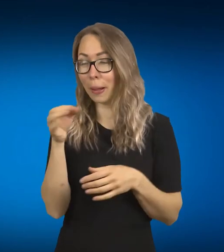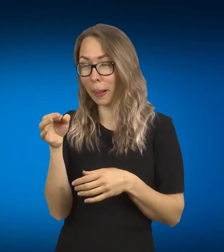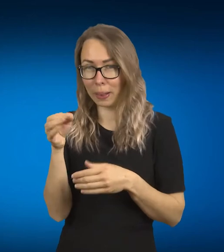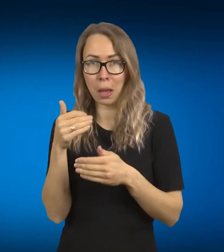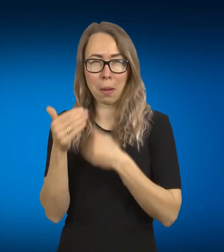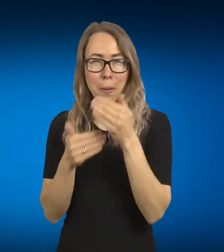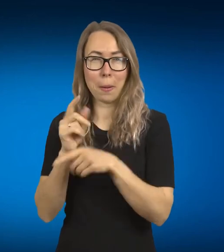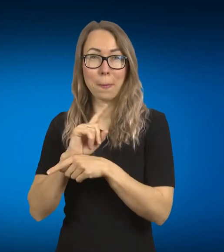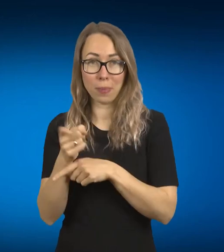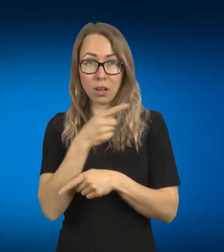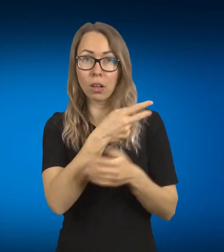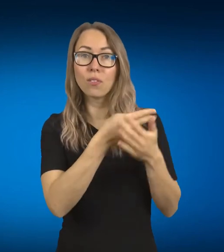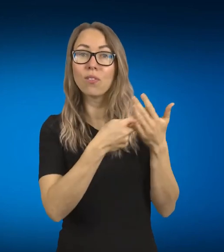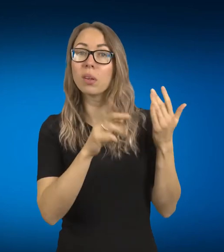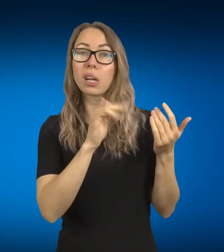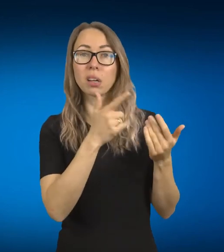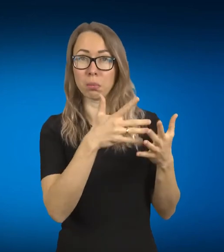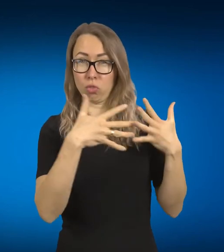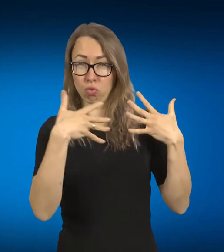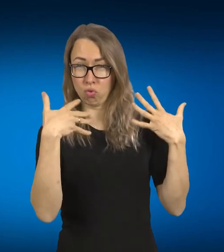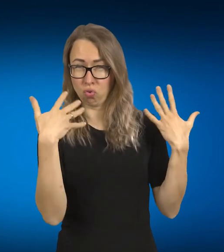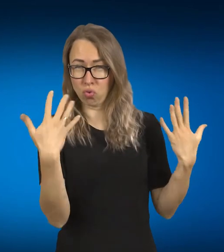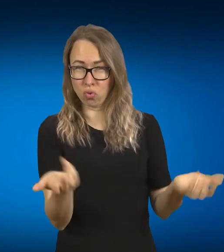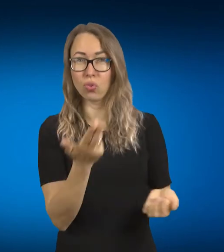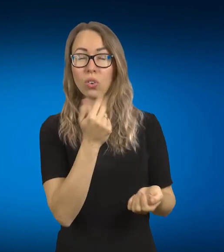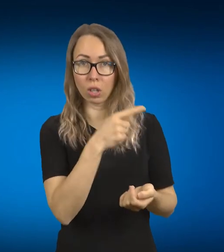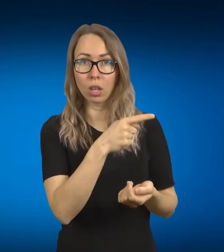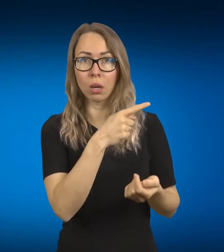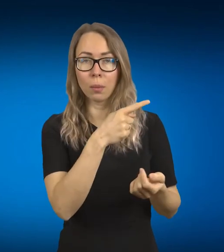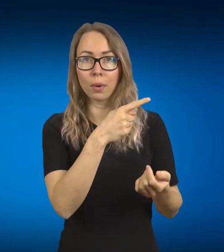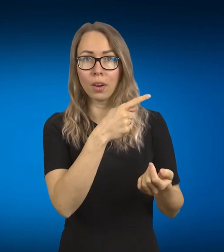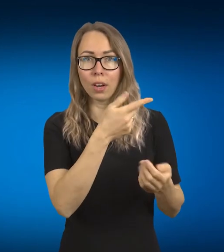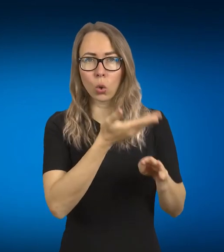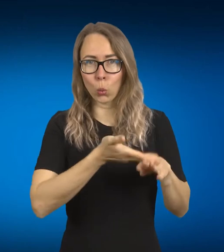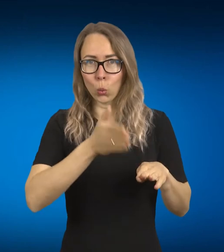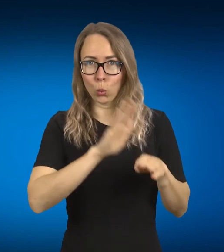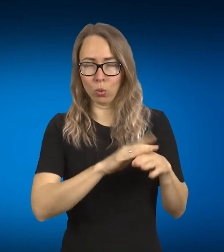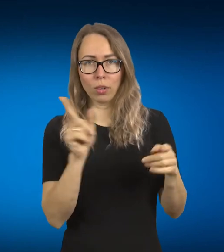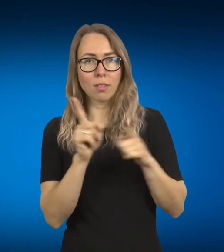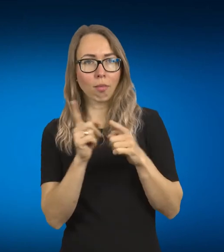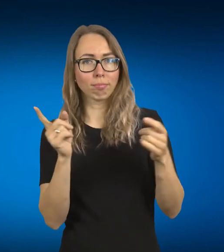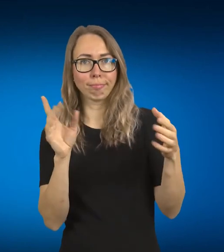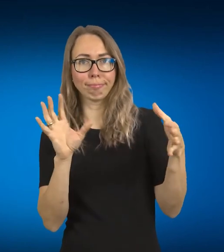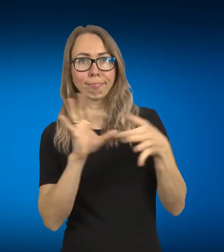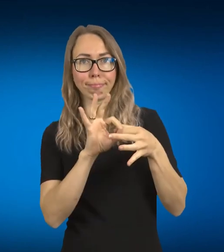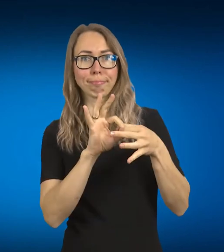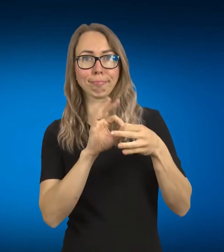įmonė ir ten, kaip pasakyt, reikia tikrai viską ir dokumentais ir